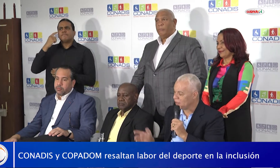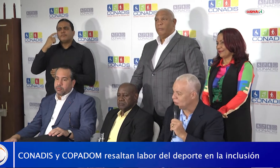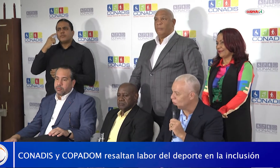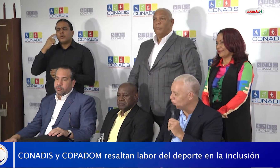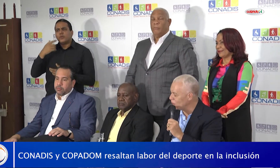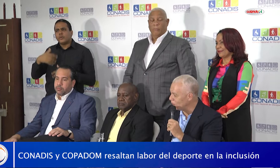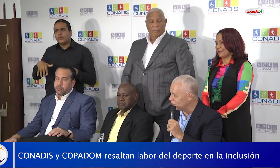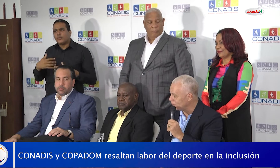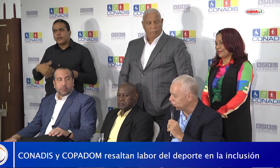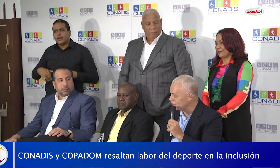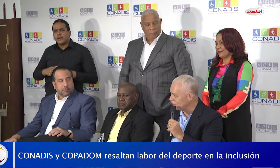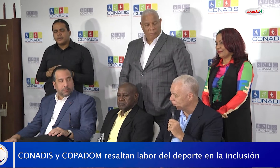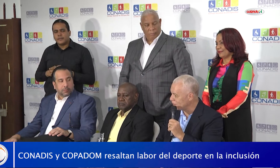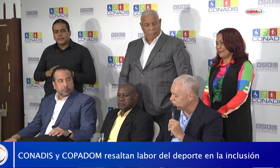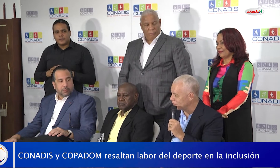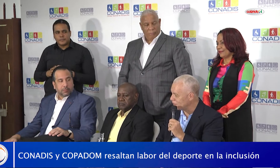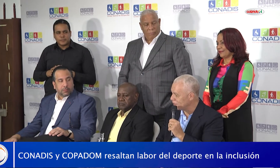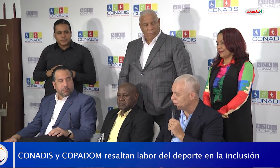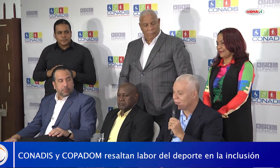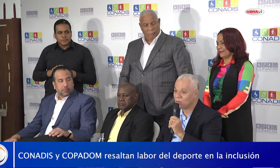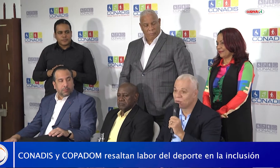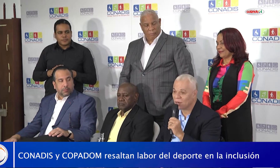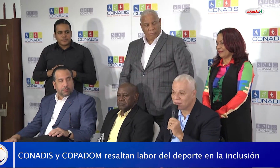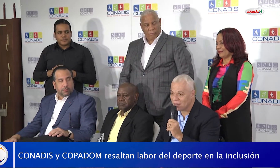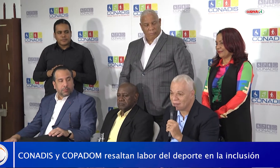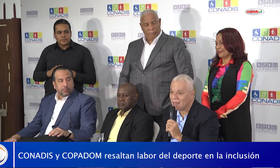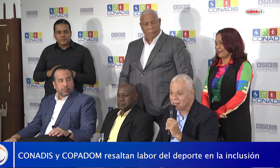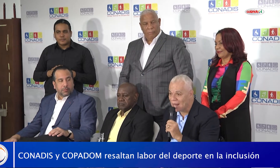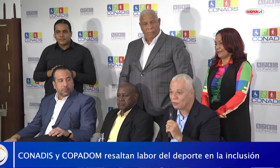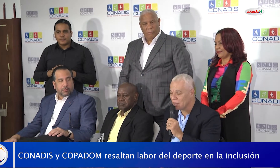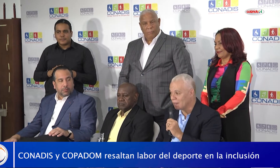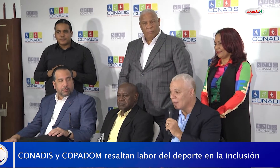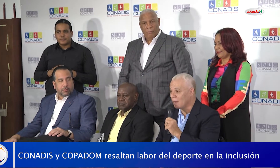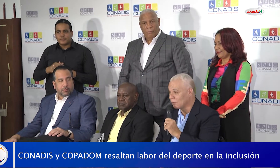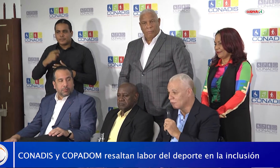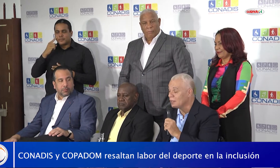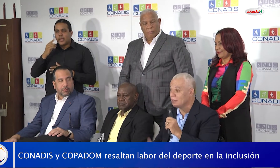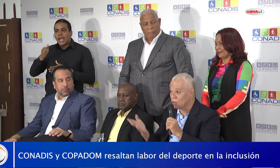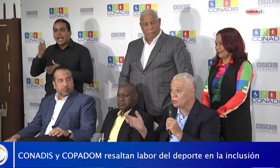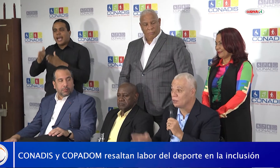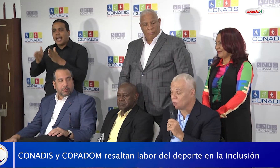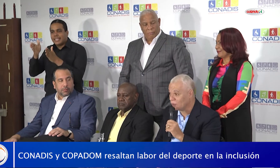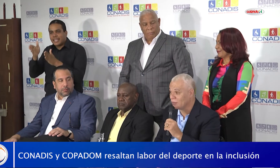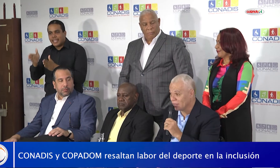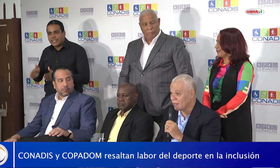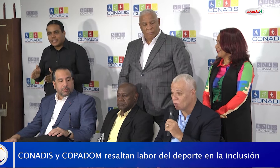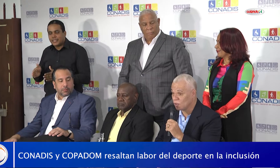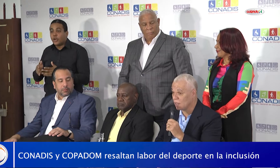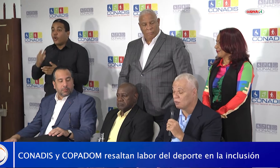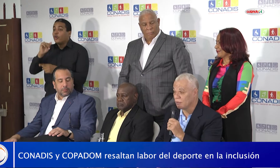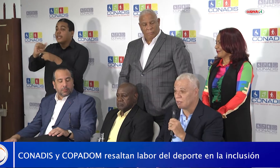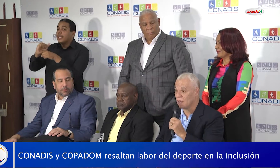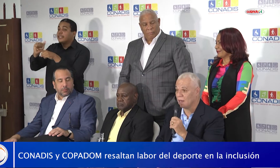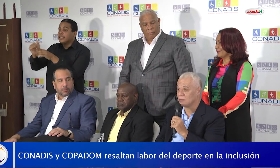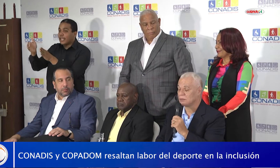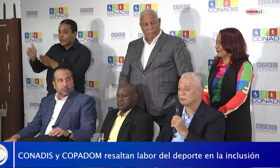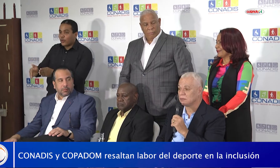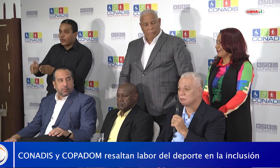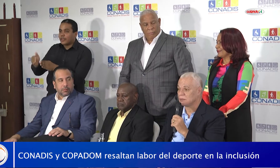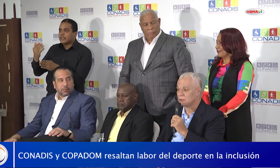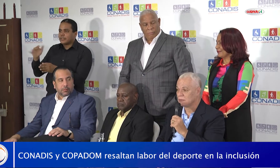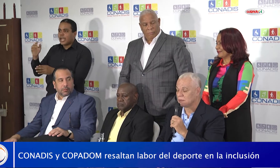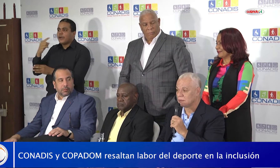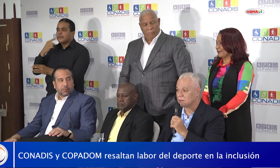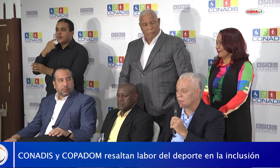comportamiento de nuestro atleta ya dominicano, digo de nuestro entrenador ya dominicano,